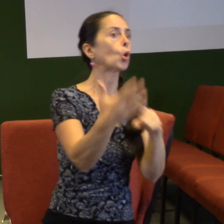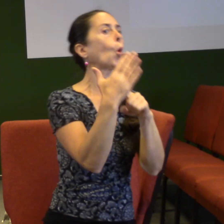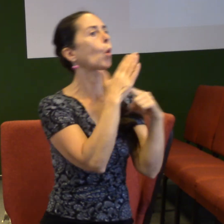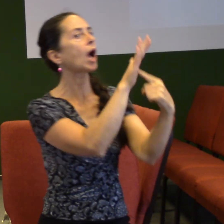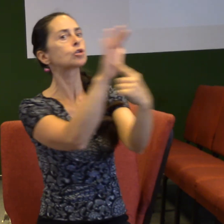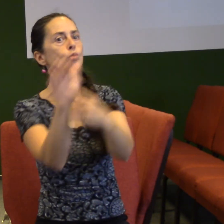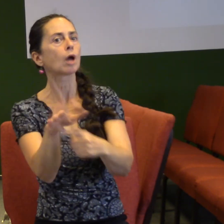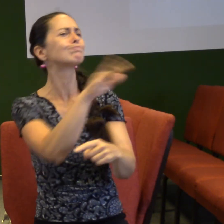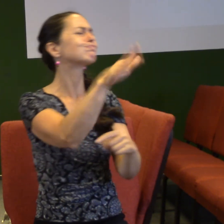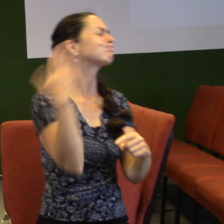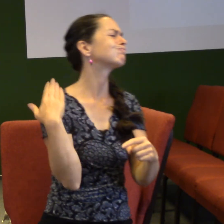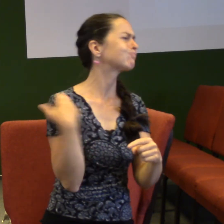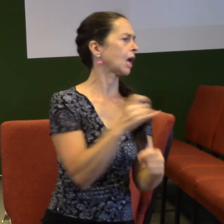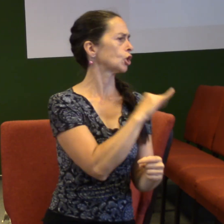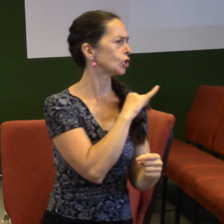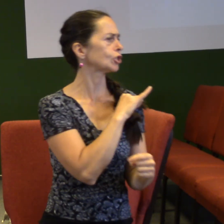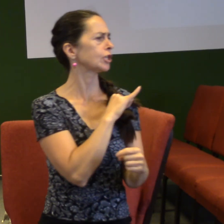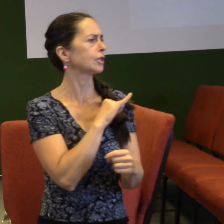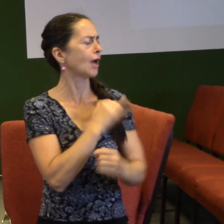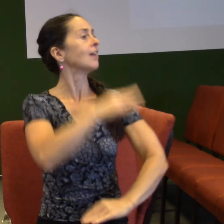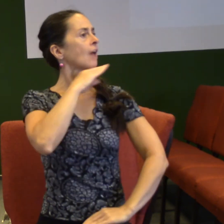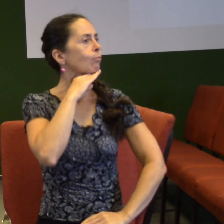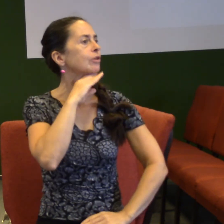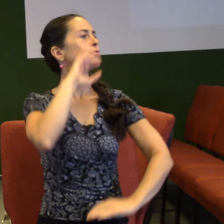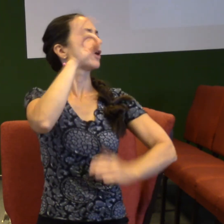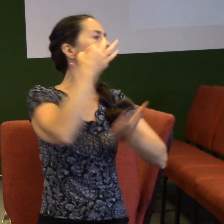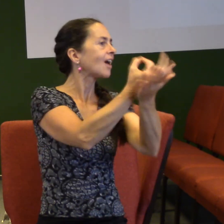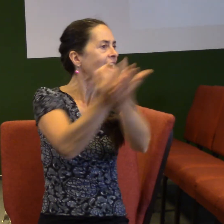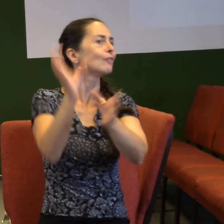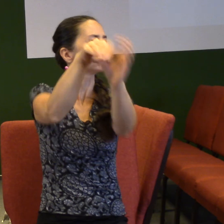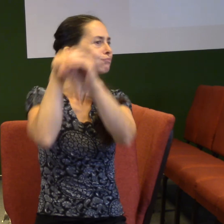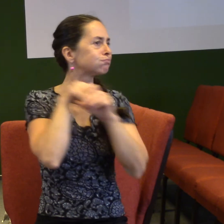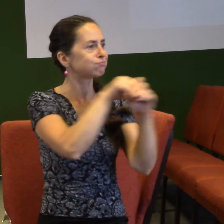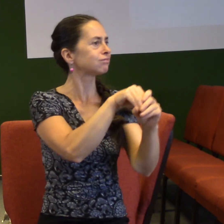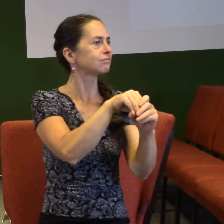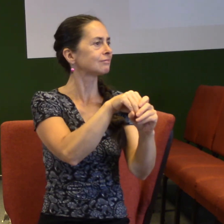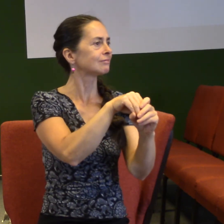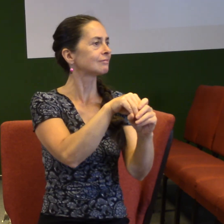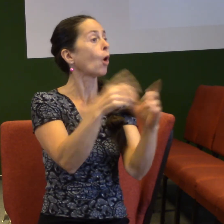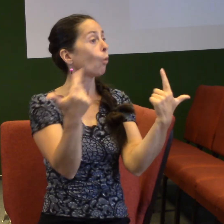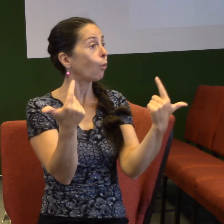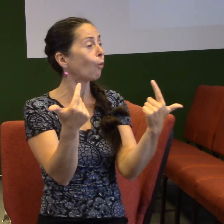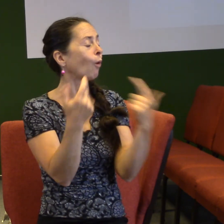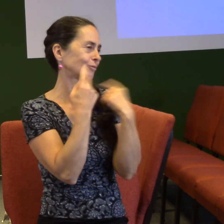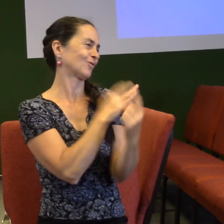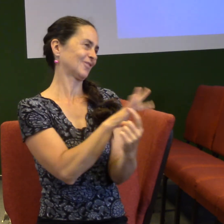naplňuje. Duch Svatý dává dary. Duch Svatý mluví. To dělá on. Takže moje výzva